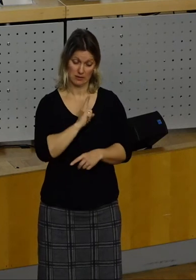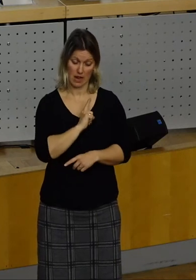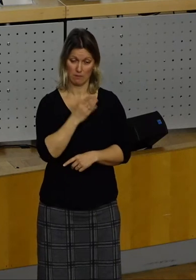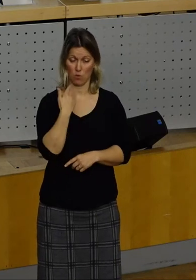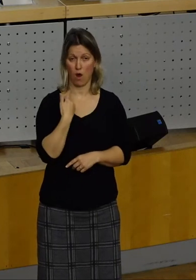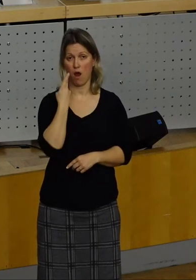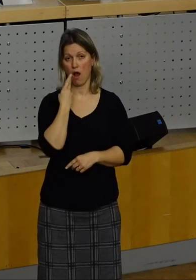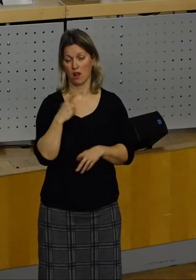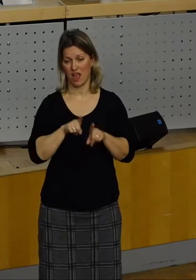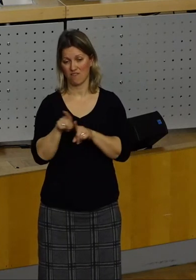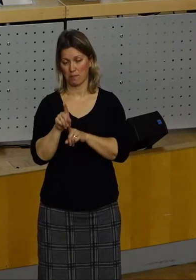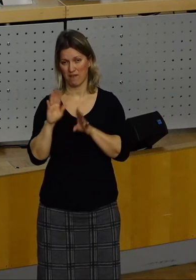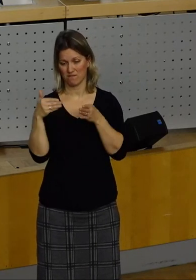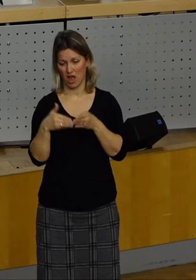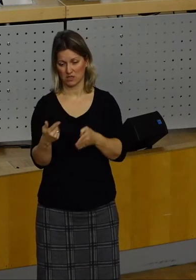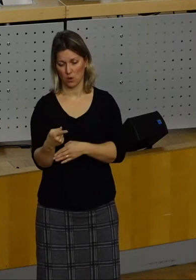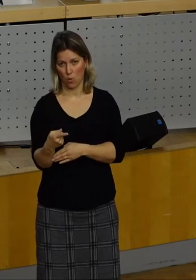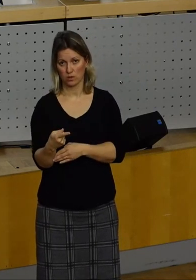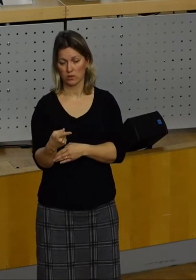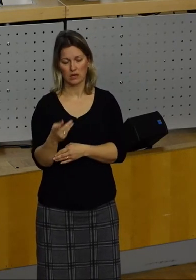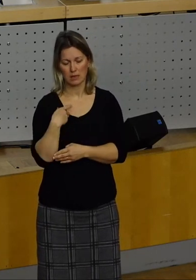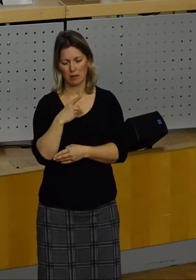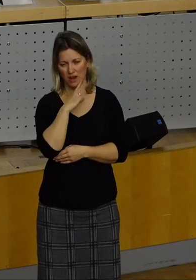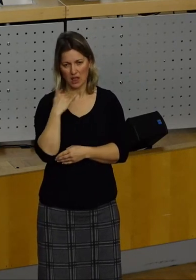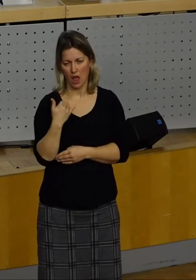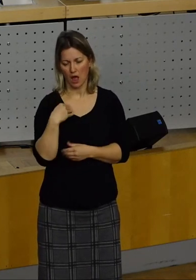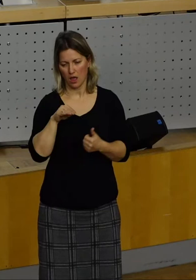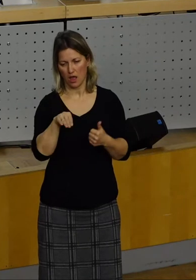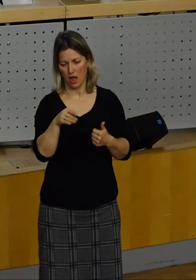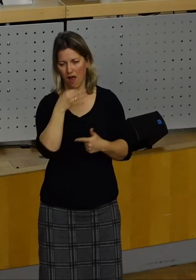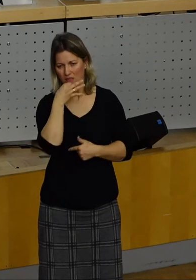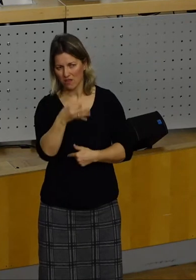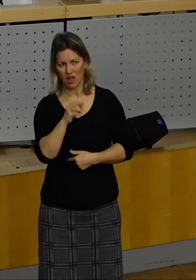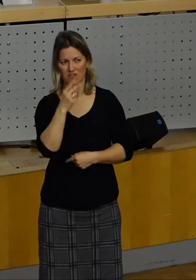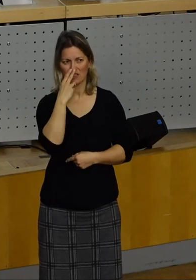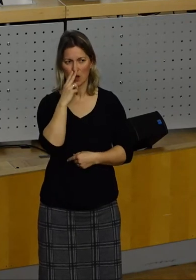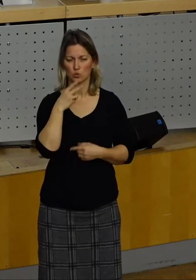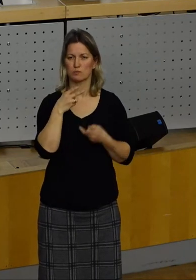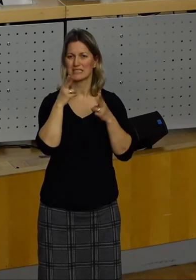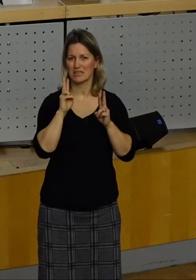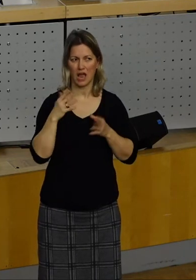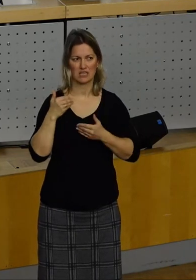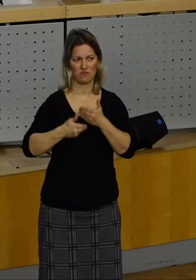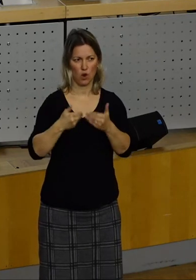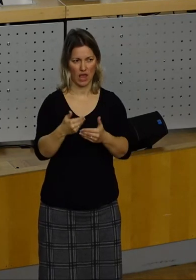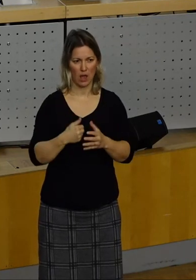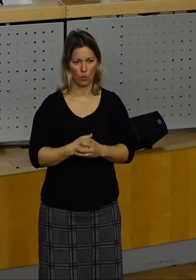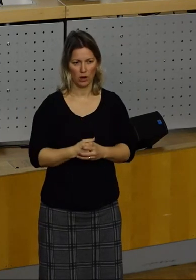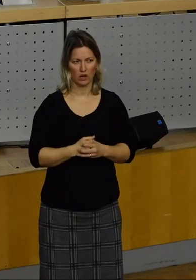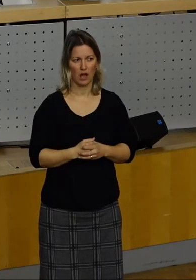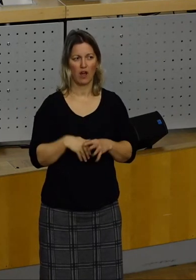FDP-Fraktion jahrelang eine Anfrage gestartet zum Sicherheitsvorkehrungen oder für